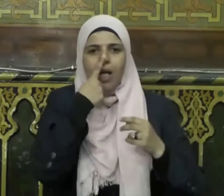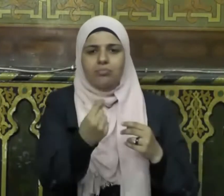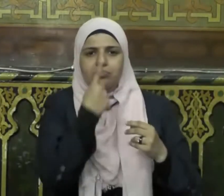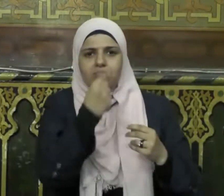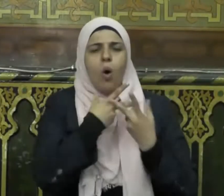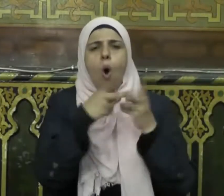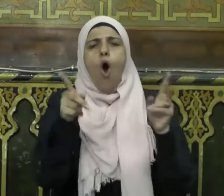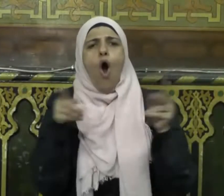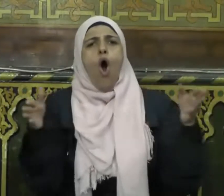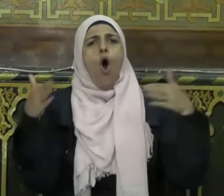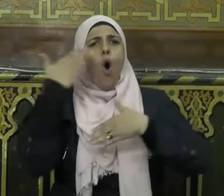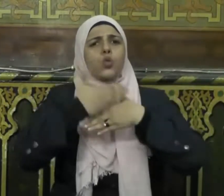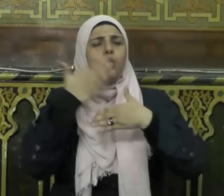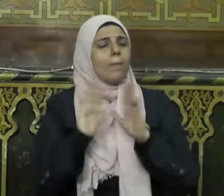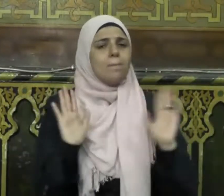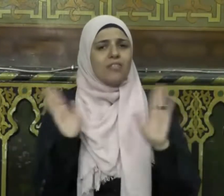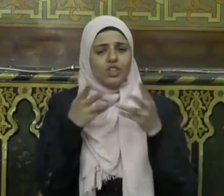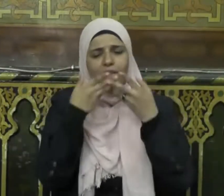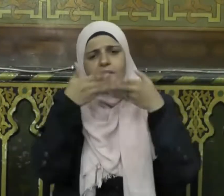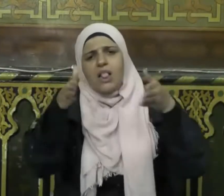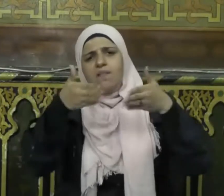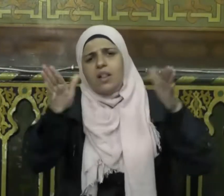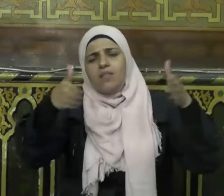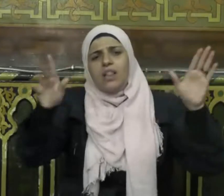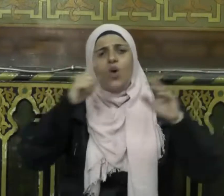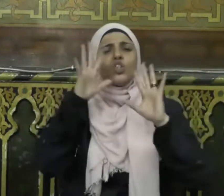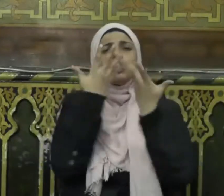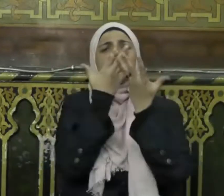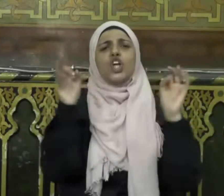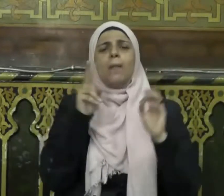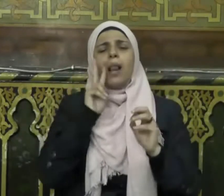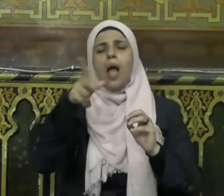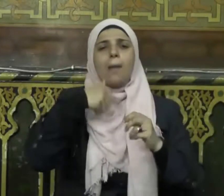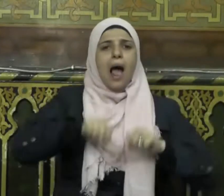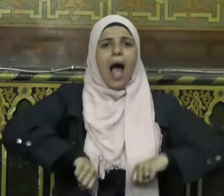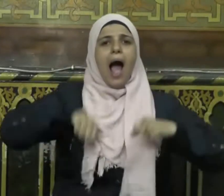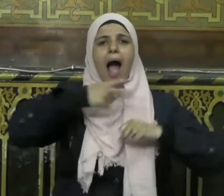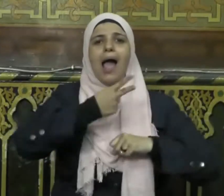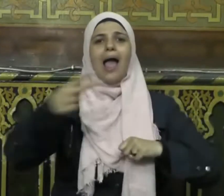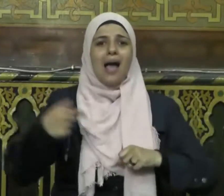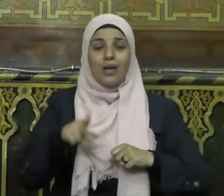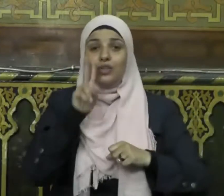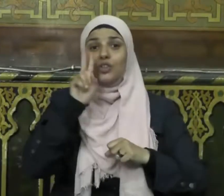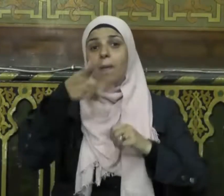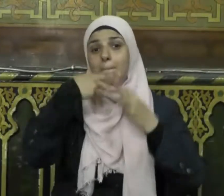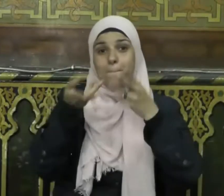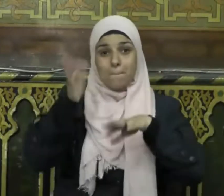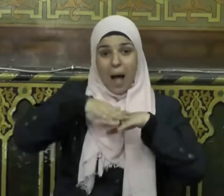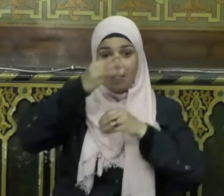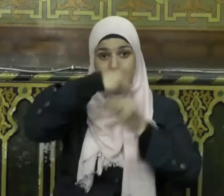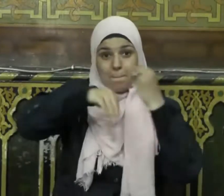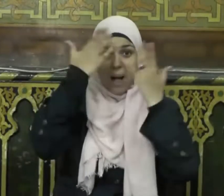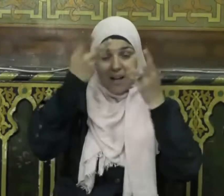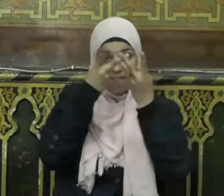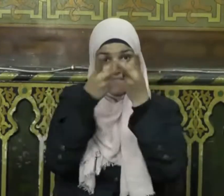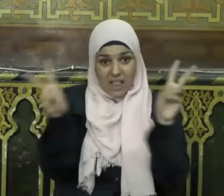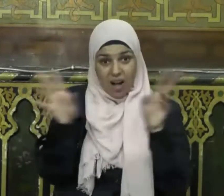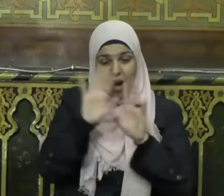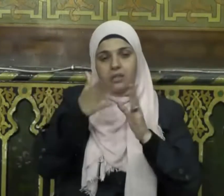لا حدود لها تشمل جميع مناح الحياة فبعد فتح مكة انتهت